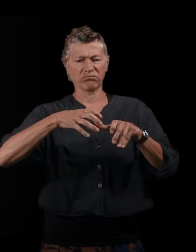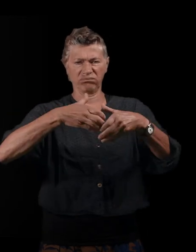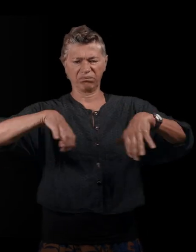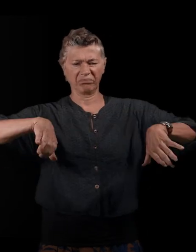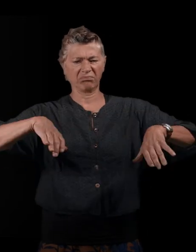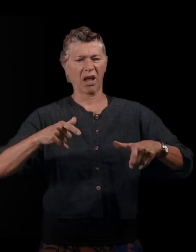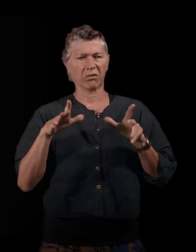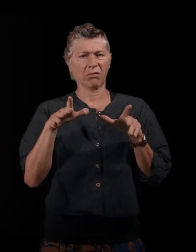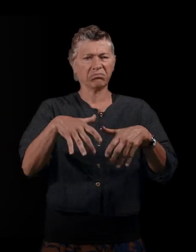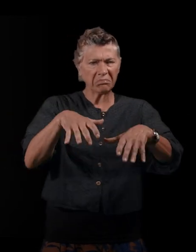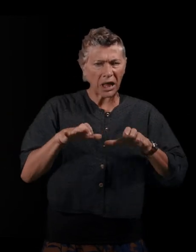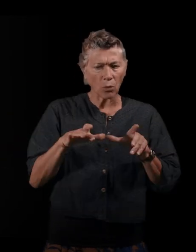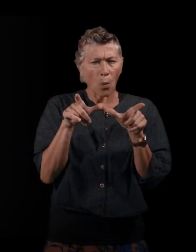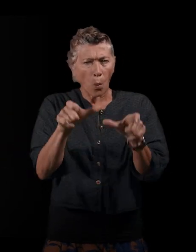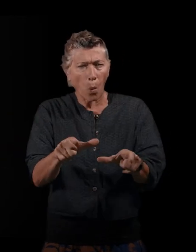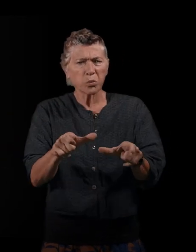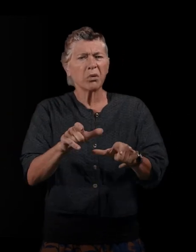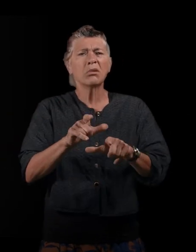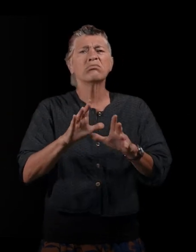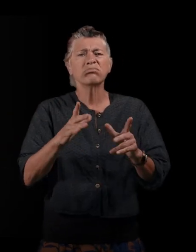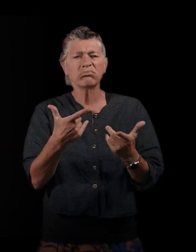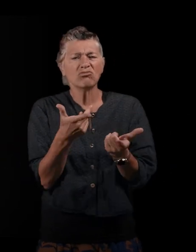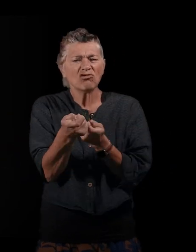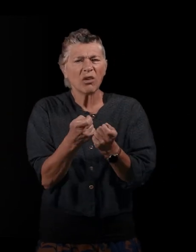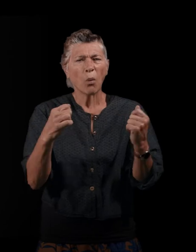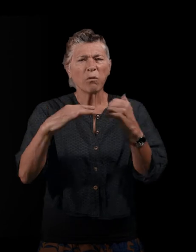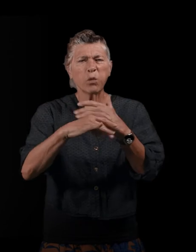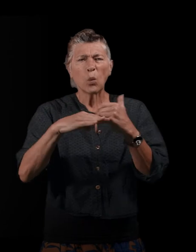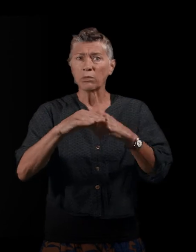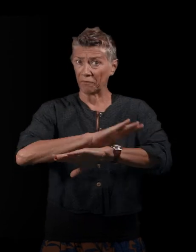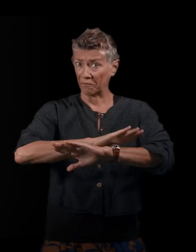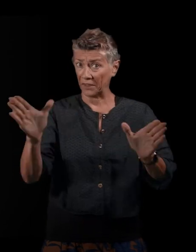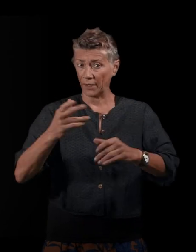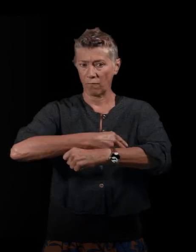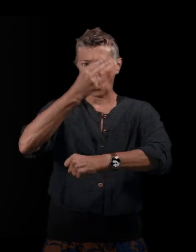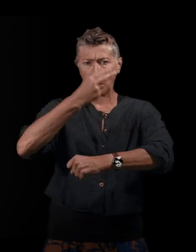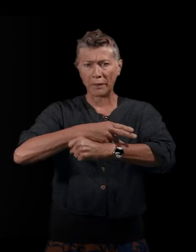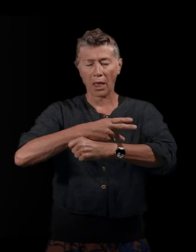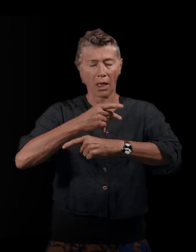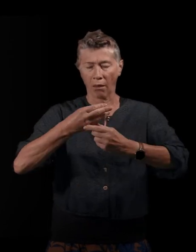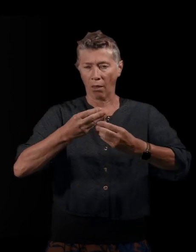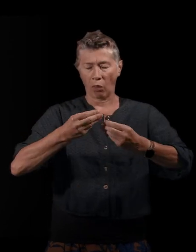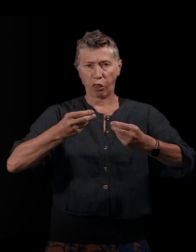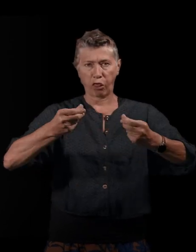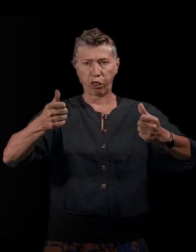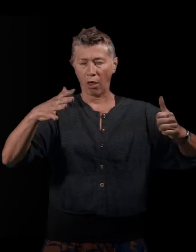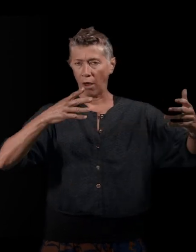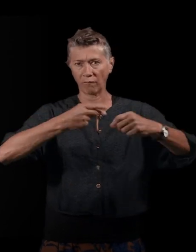'administrations de contrôle et de gestion des flux. Ça devient un espace qui se délue à la fois dans le temps et dans l'espace. C'est-à-dire